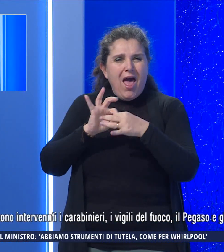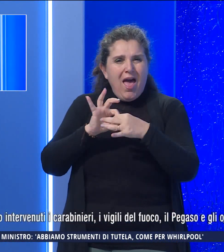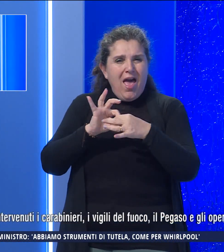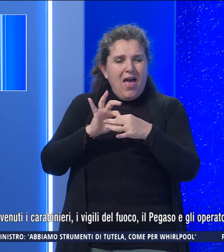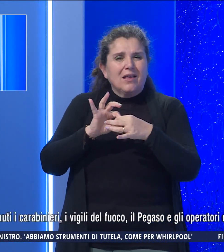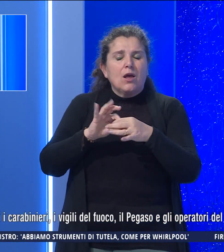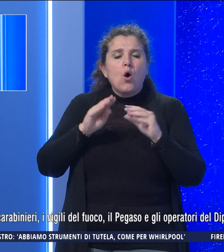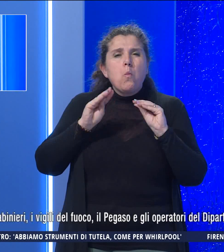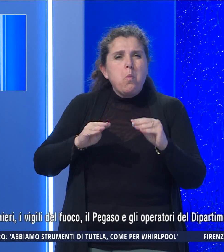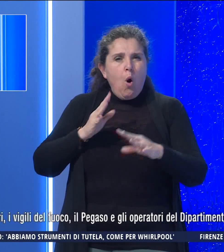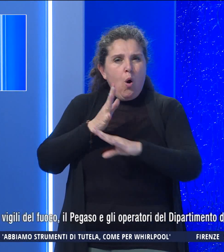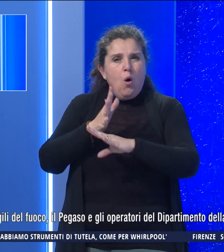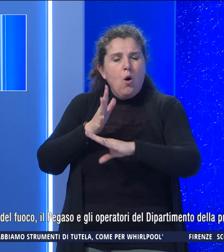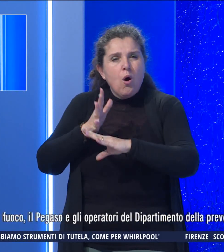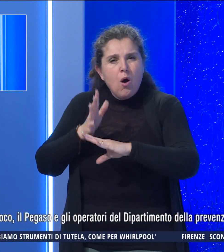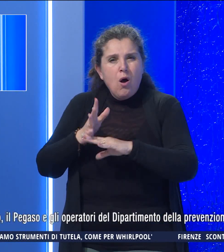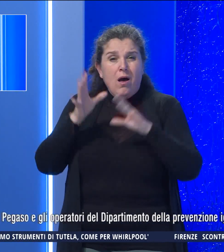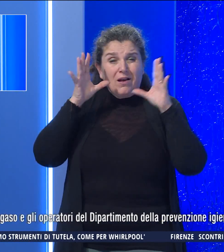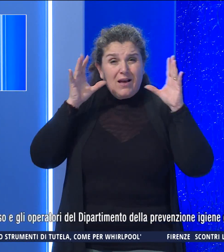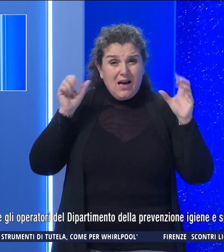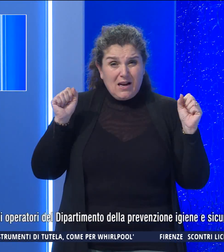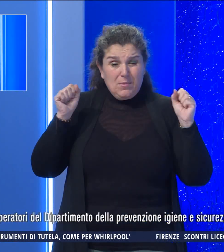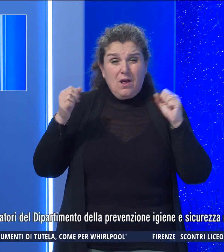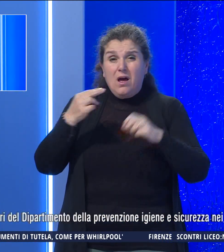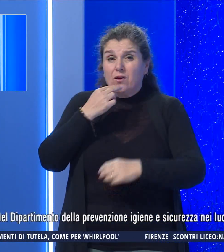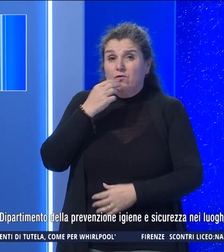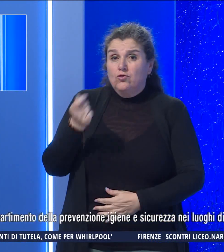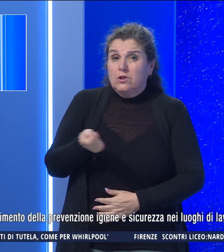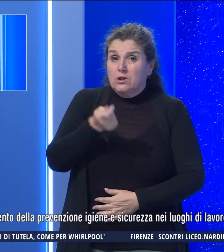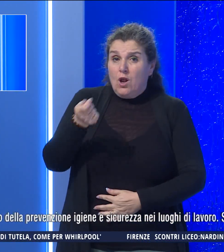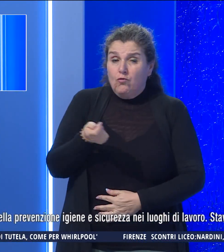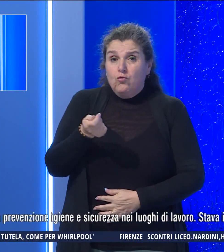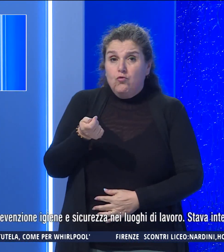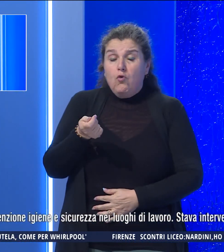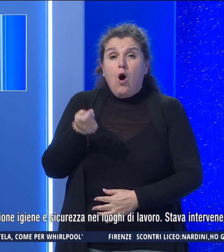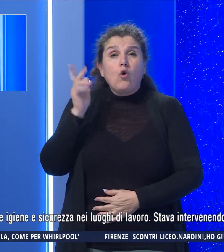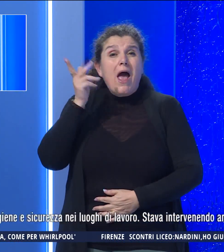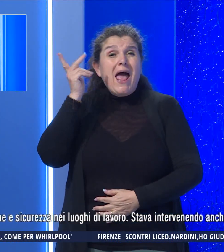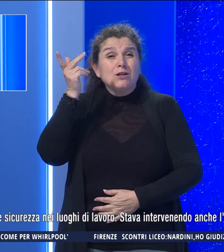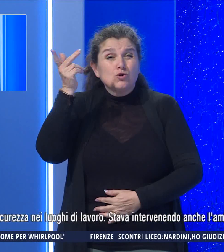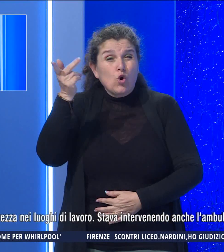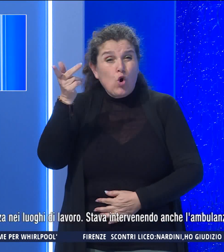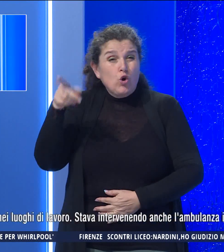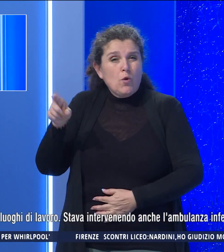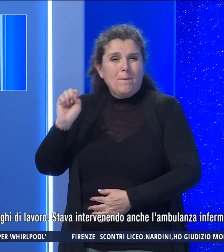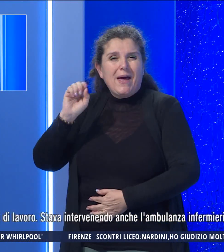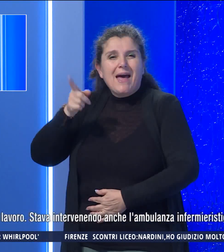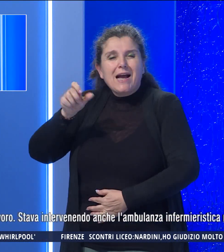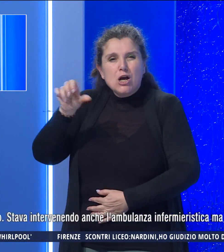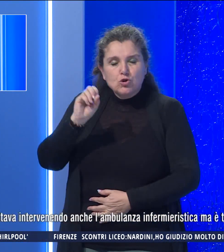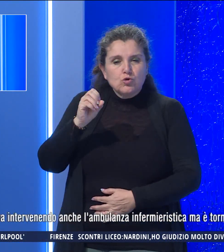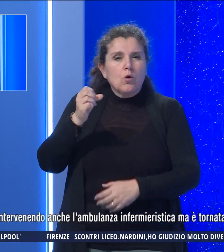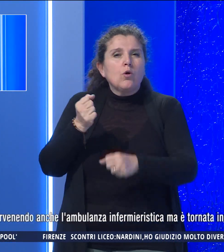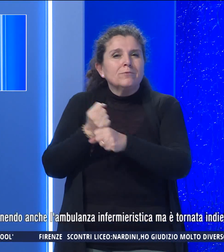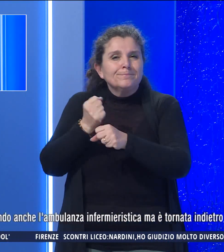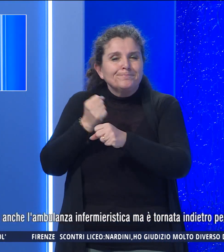Sul posto sono intervenuti i carabinieri, i vigili del fuoco e l'elisoccorso Pegaso con gli operatori